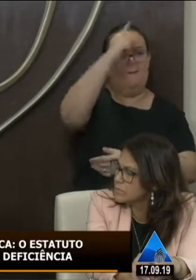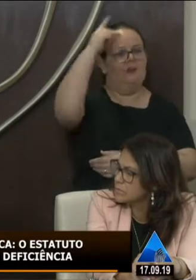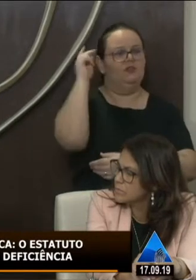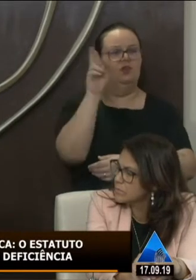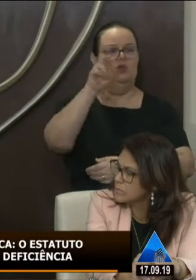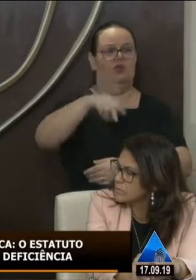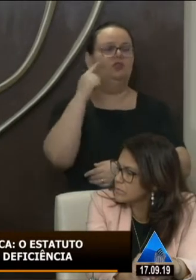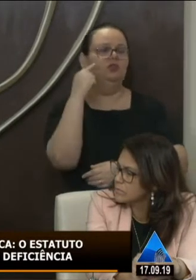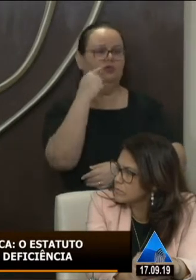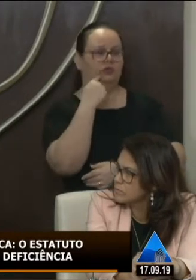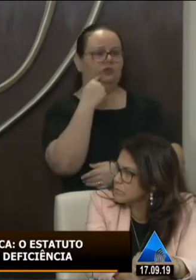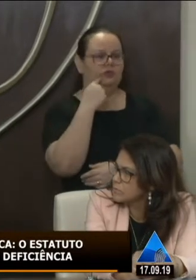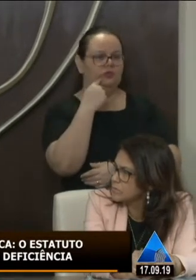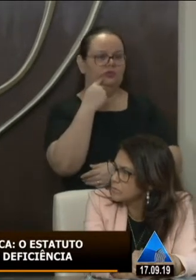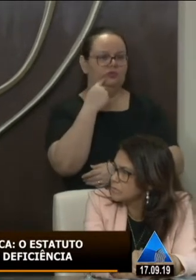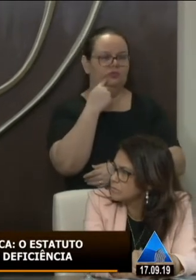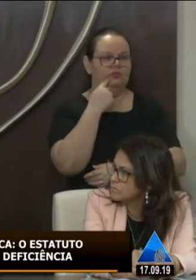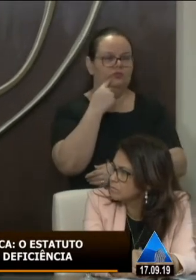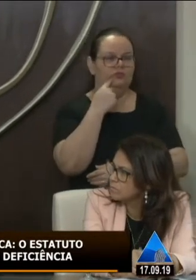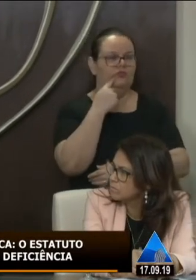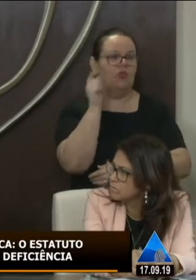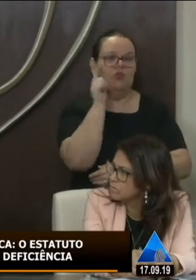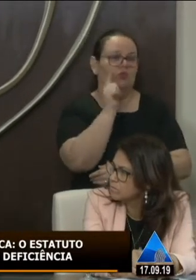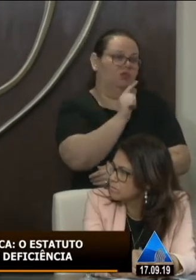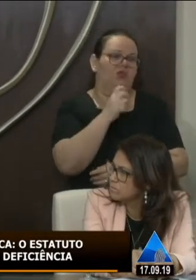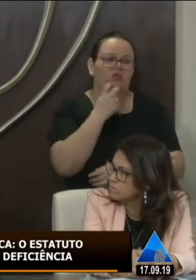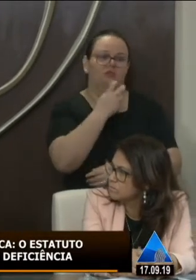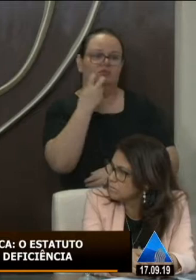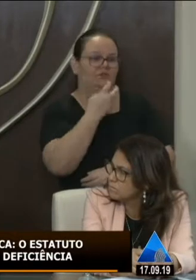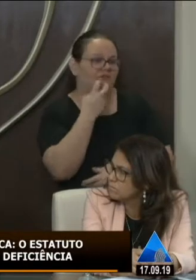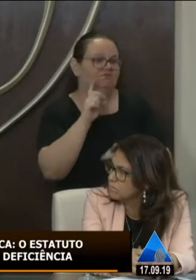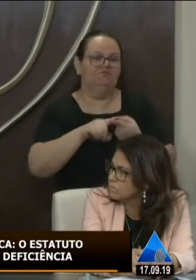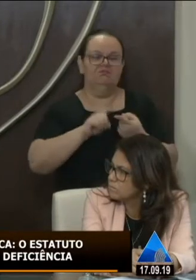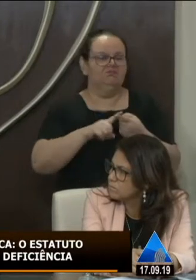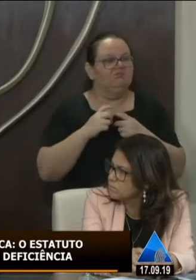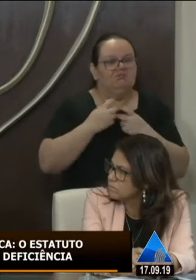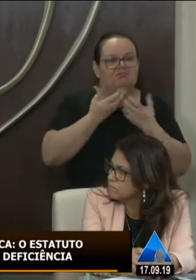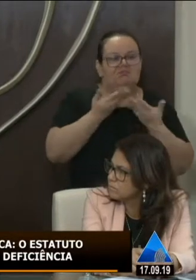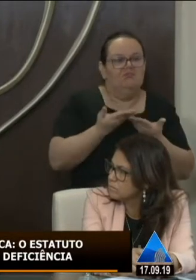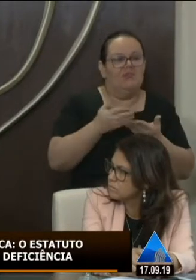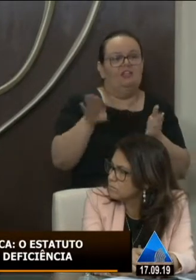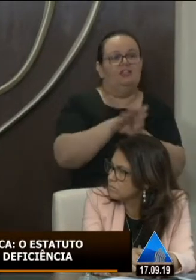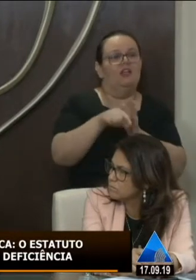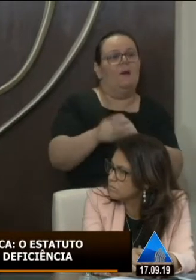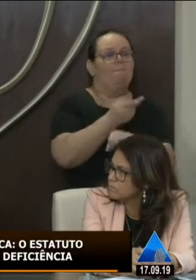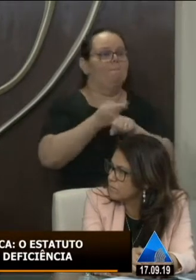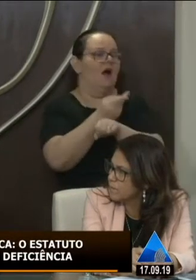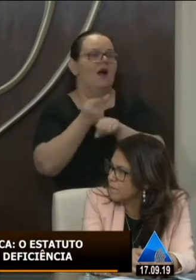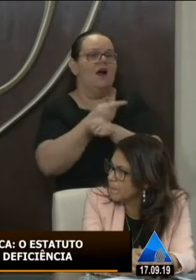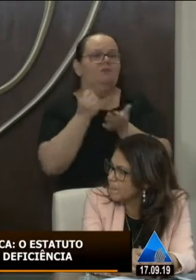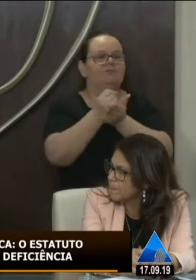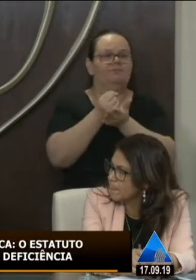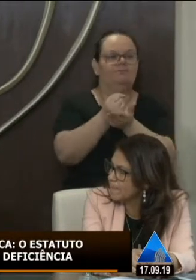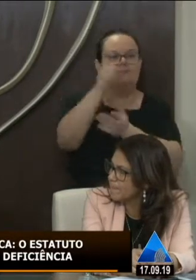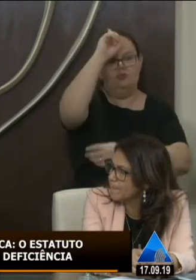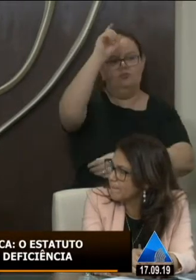Norte que é surdo e por conta disso não consegue se expressar de forma oral também chega para procurar uma assistência